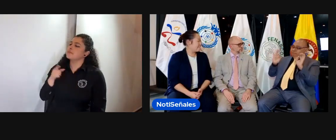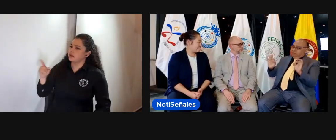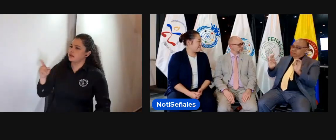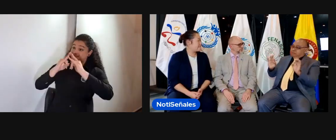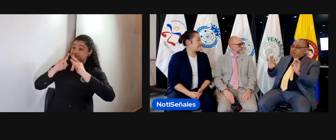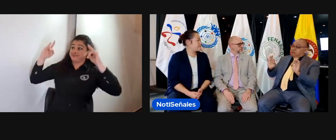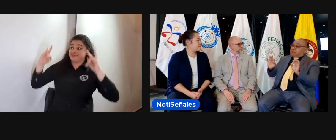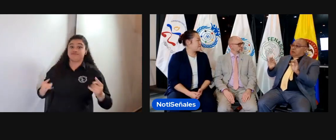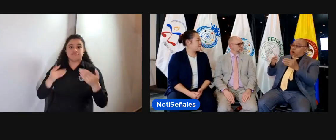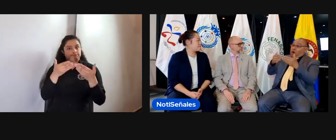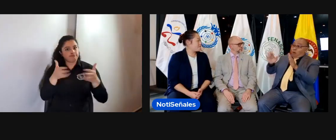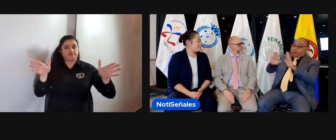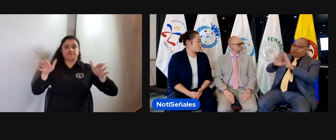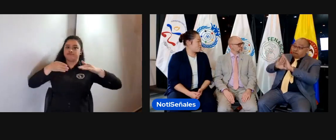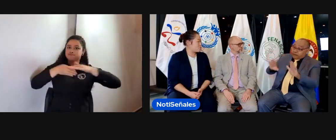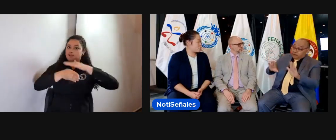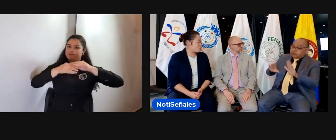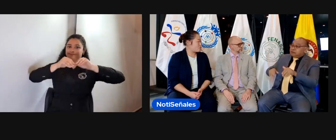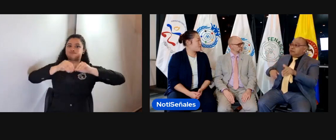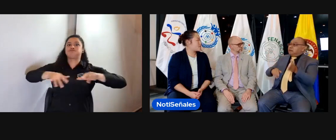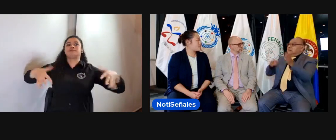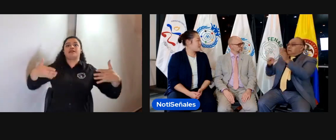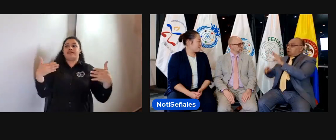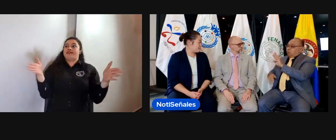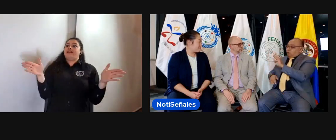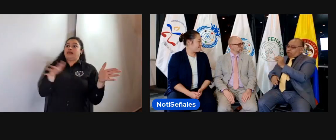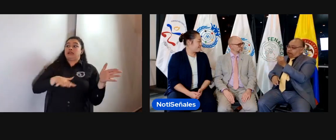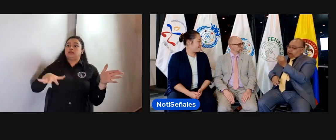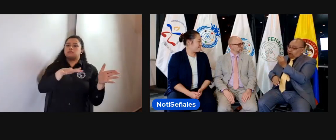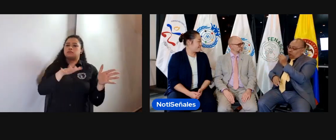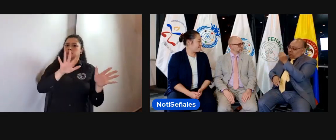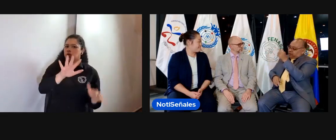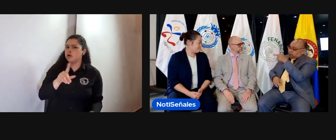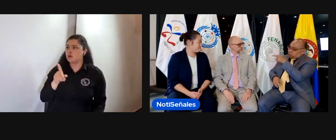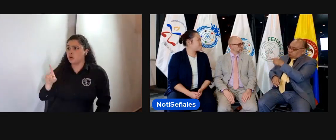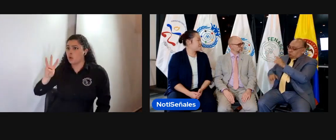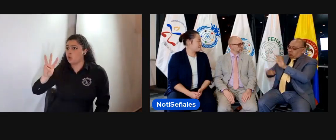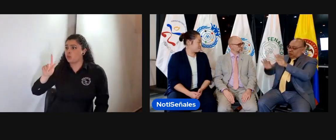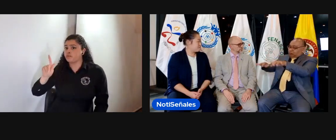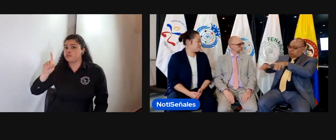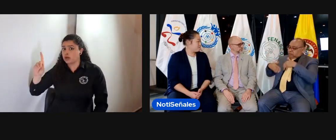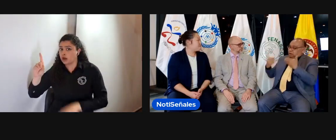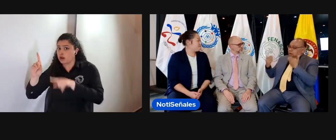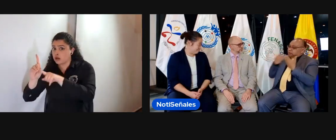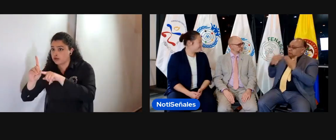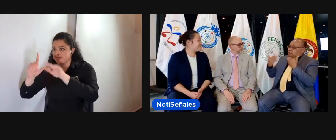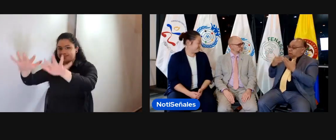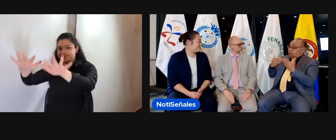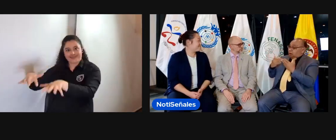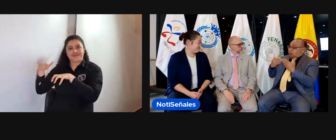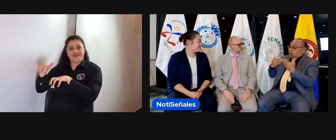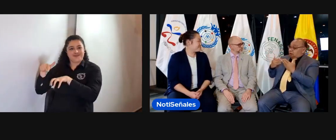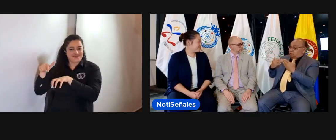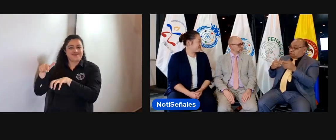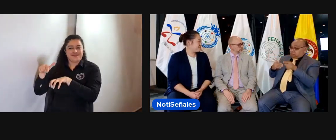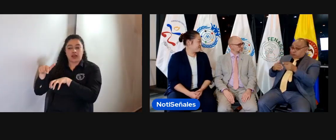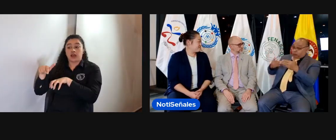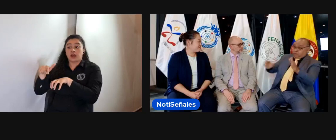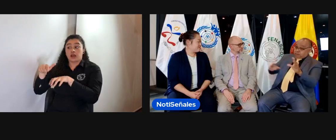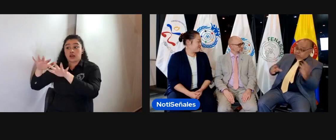segunda pregunta es, bueno, si tenemos el campamento finalizado de esto, en la asamblea de la